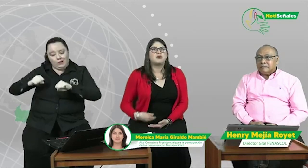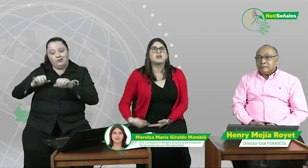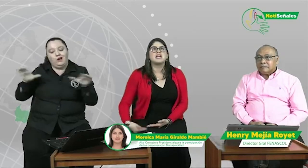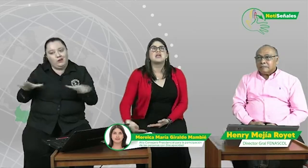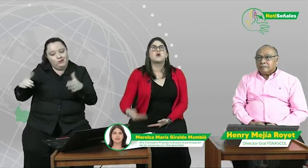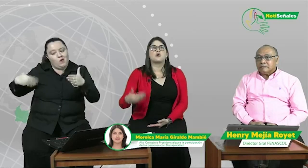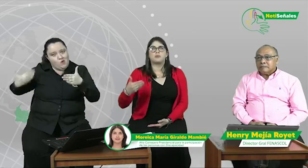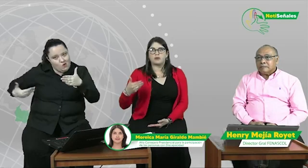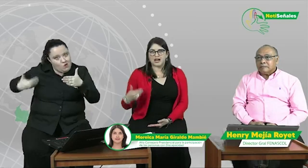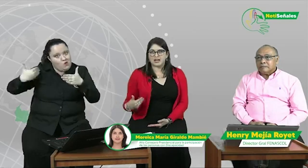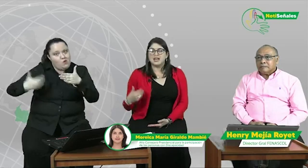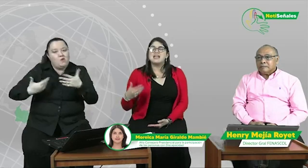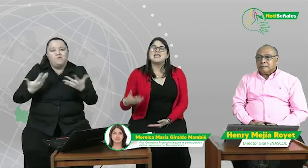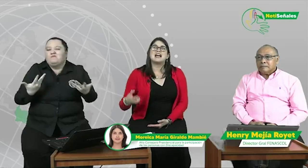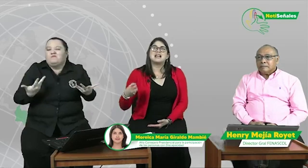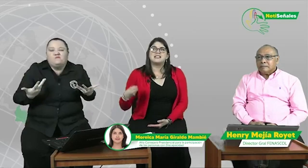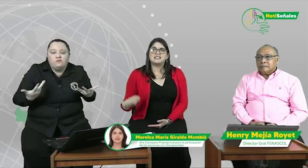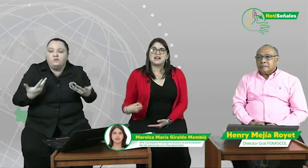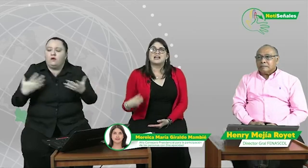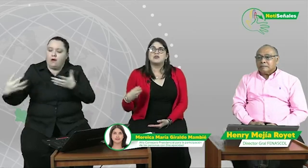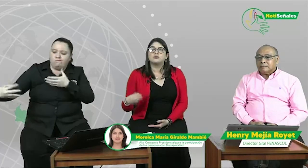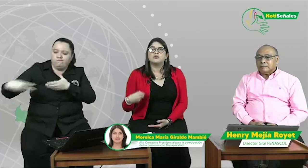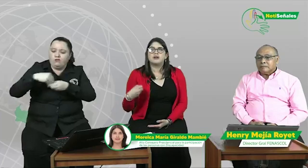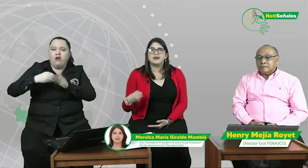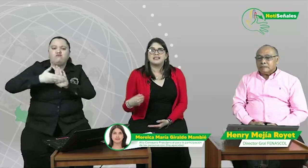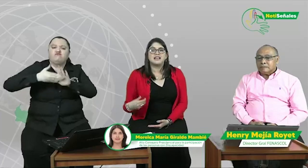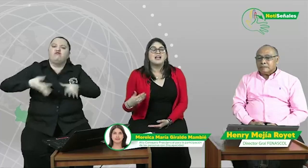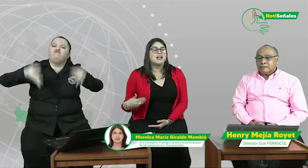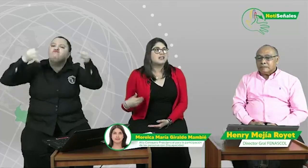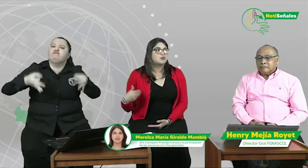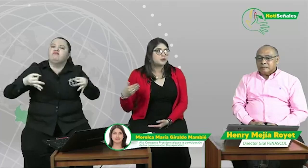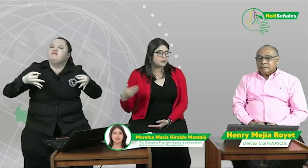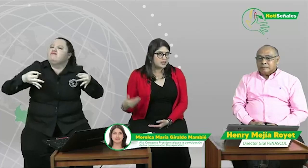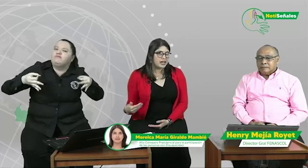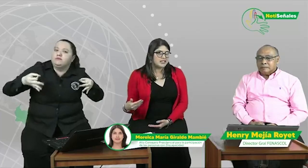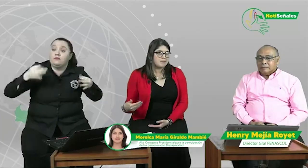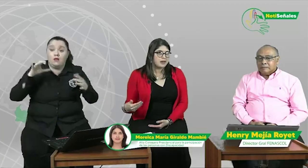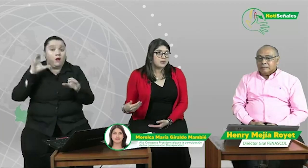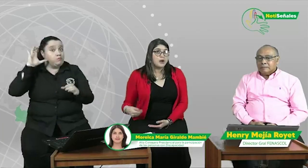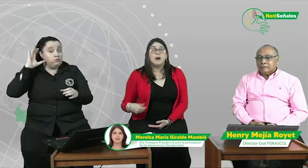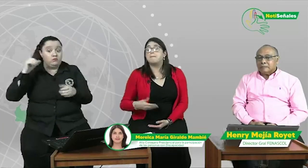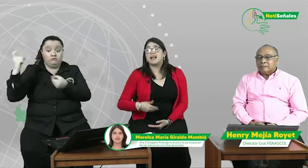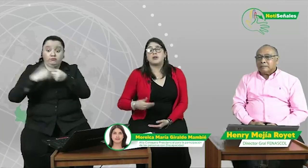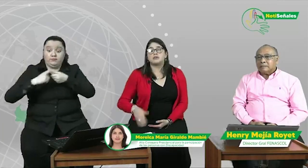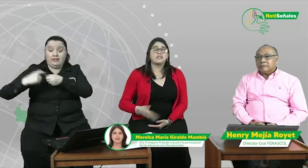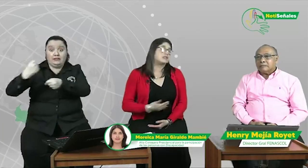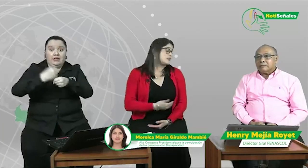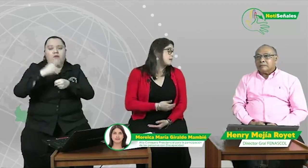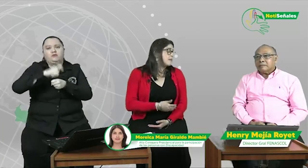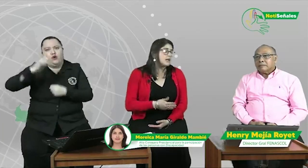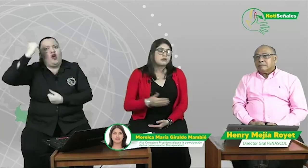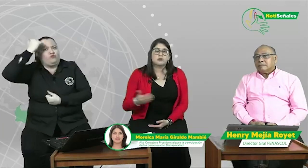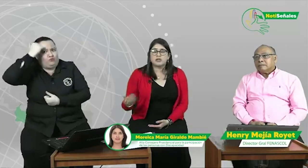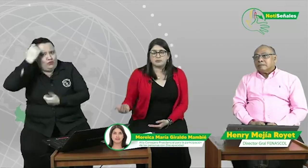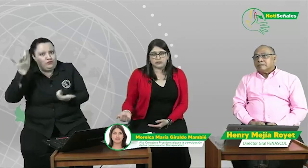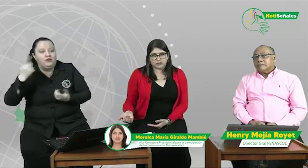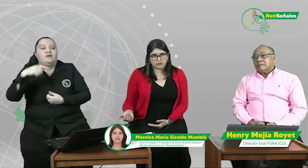incorporar y garantizar no solamente las oportunidades de empleo para docentes y para todas las personas con